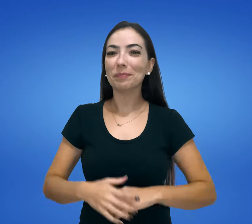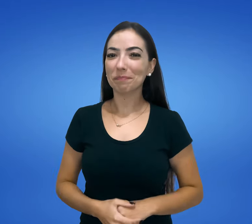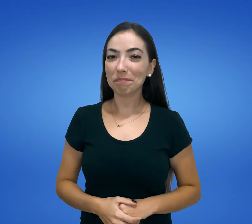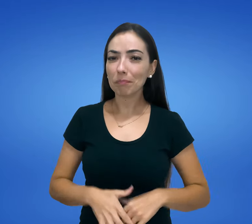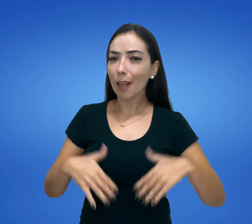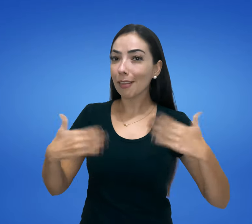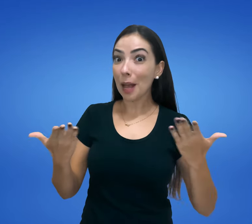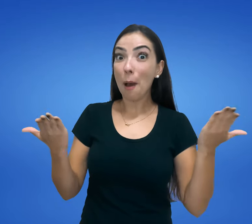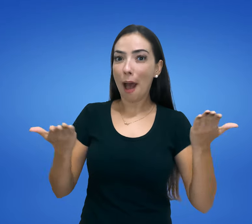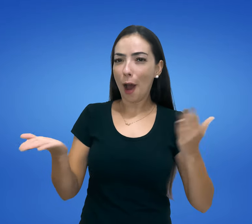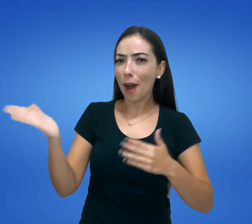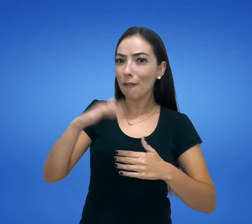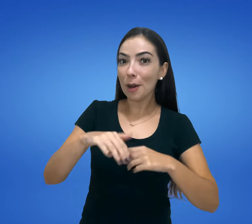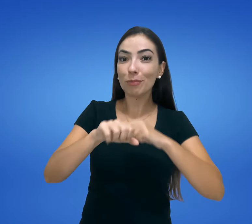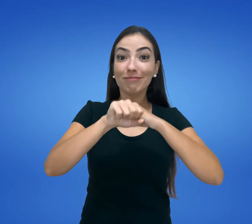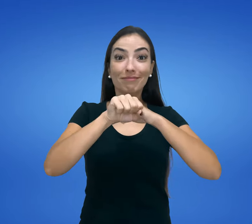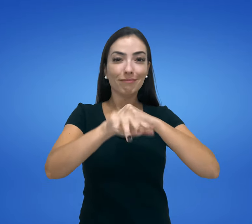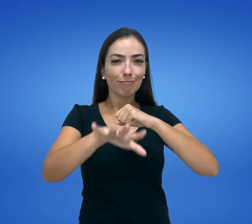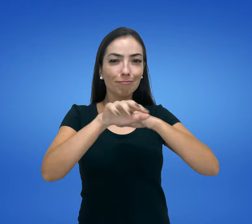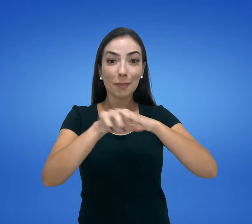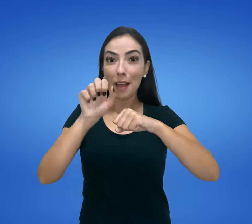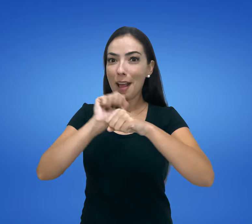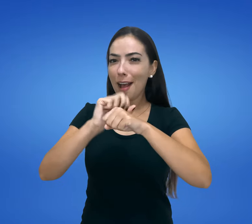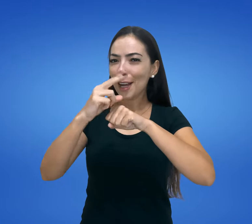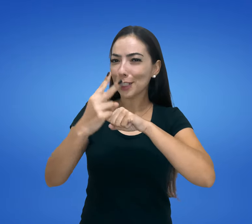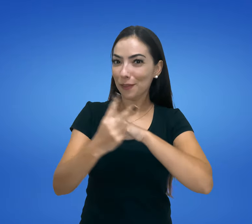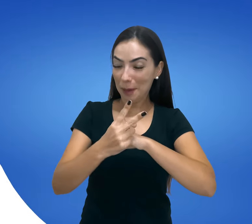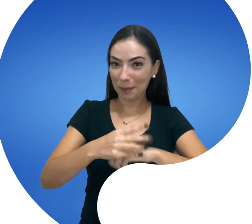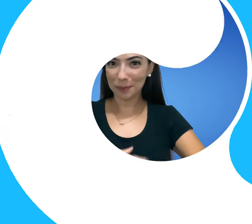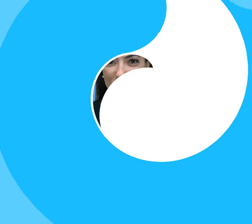Então, agora vamos às locuções e aos adverbios?